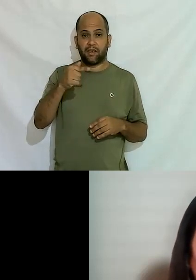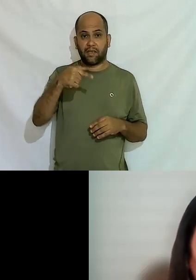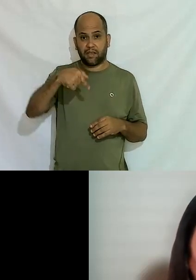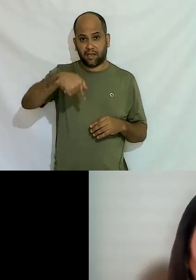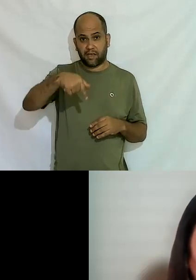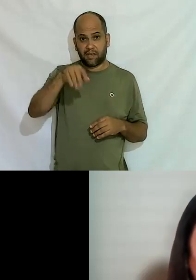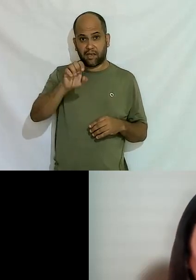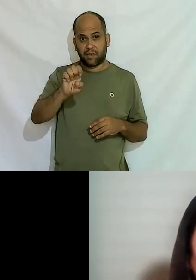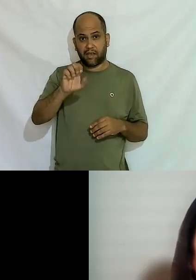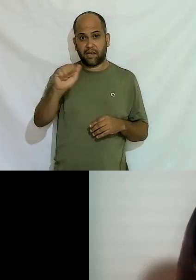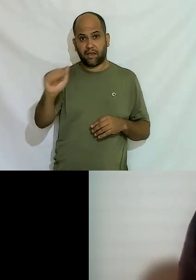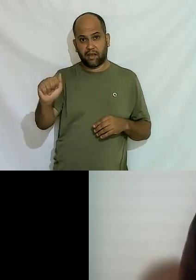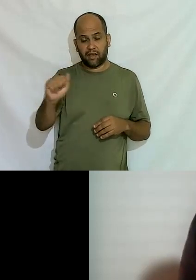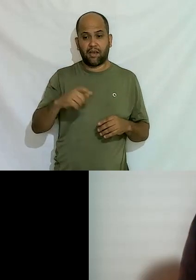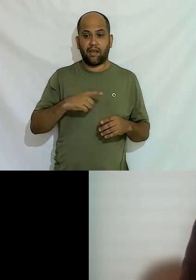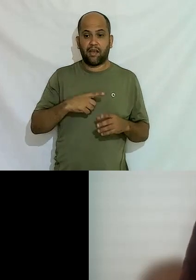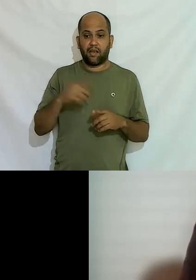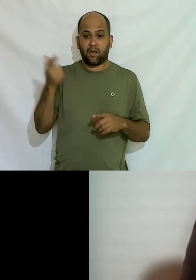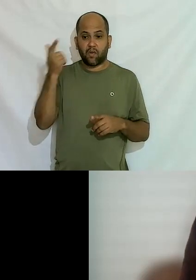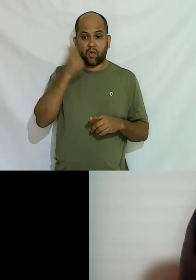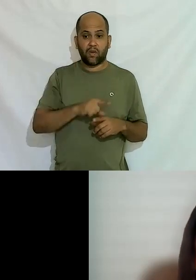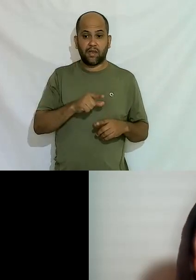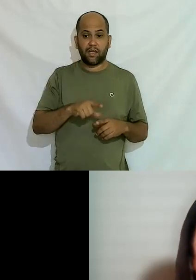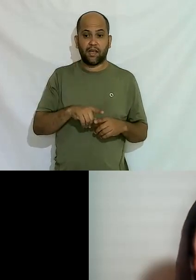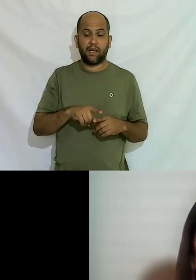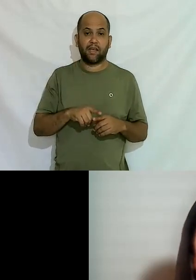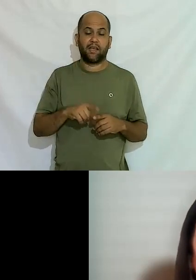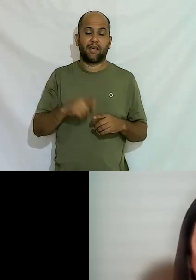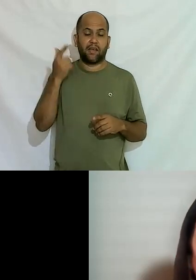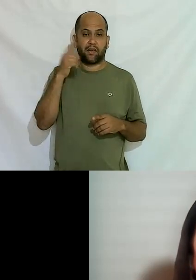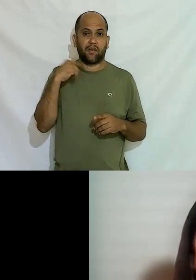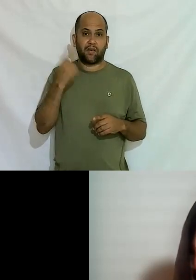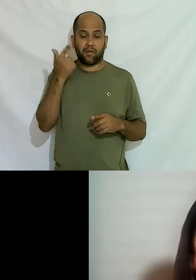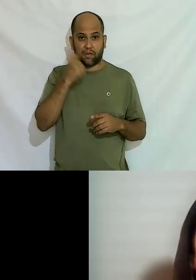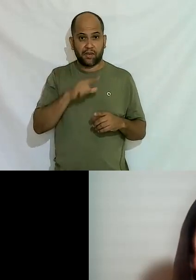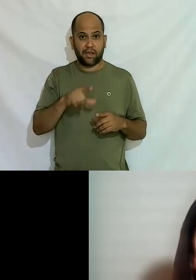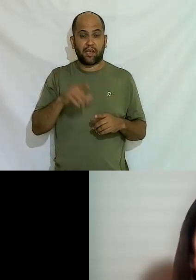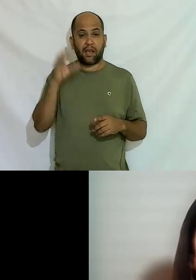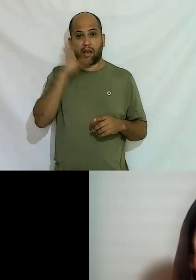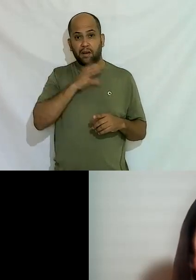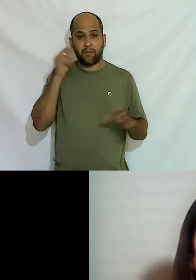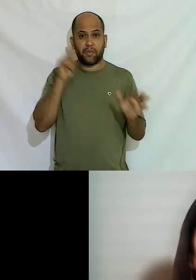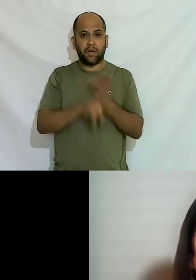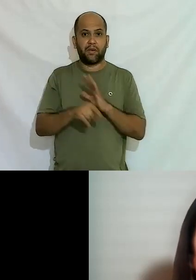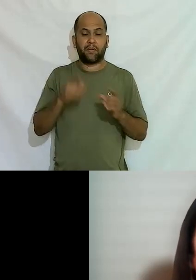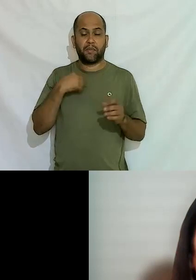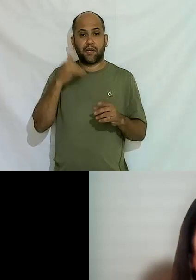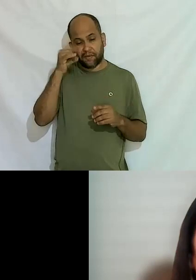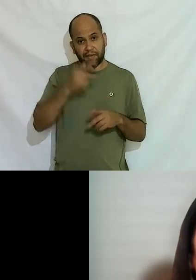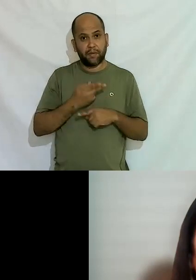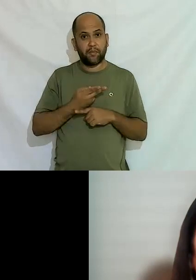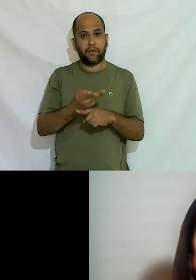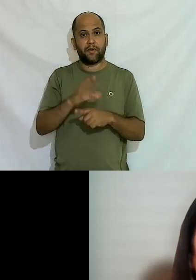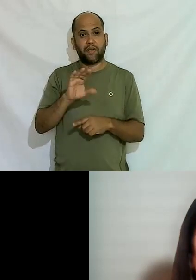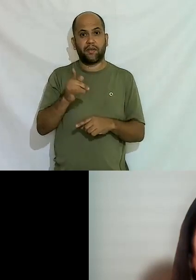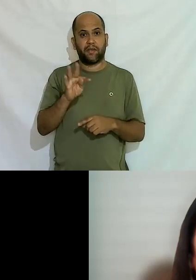tela porque é onde a gente consegue filtrar mais mais rápido as perguntas para não precisar ficar procurando nesse chat que tem